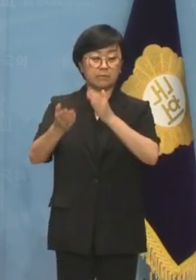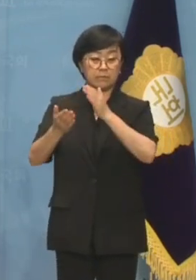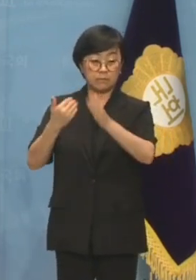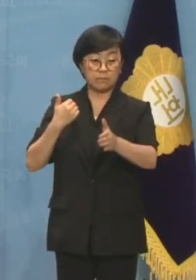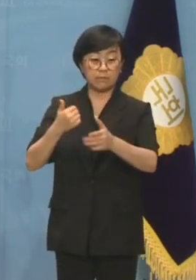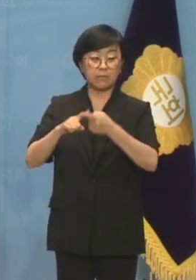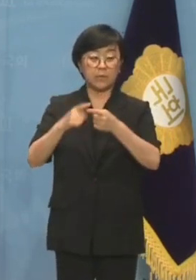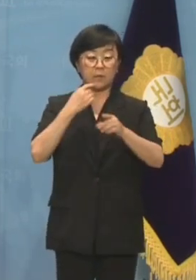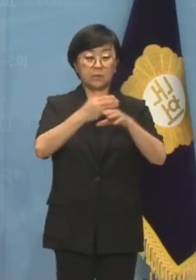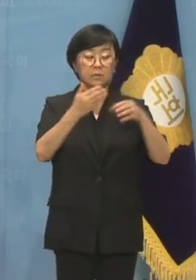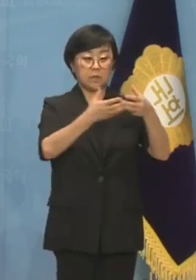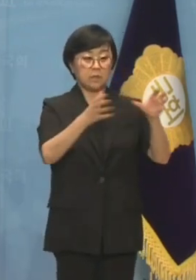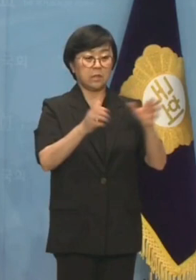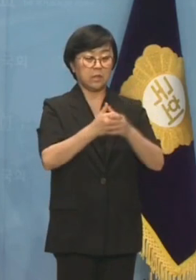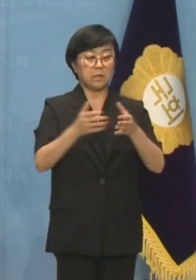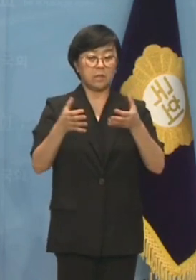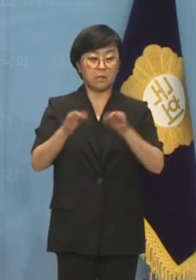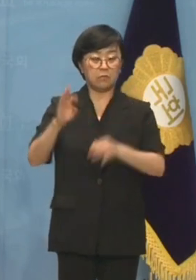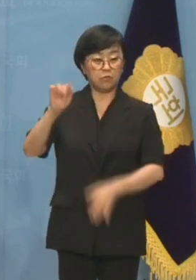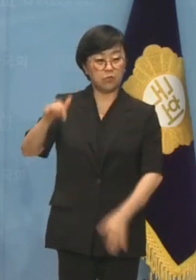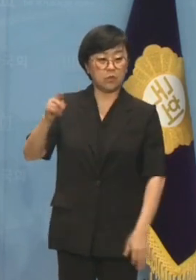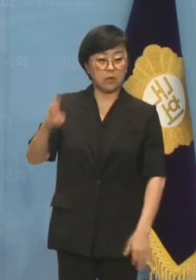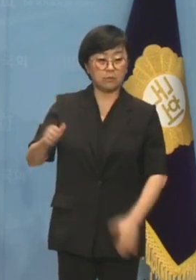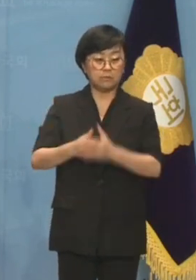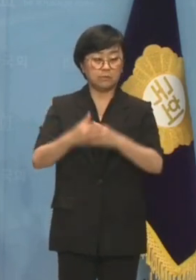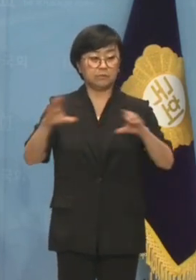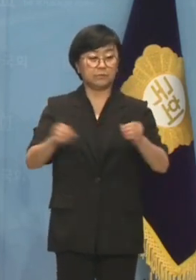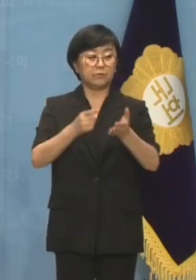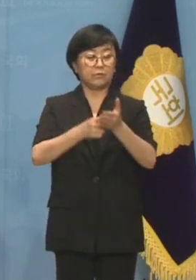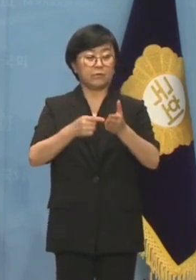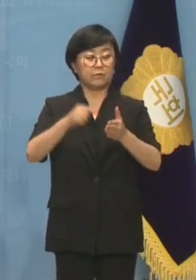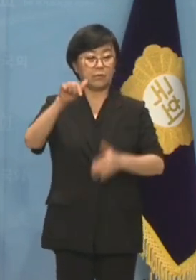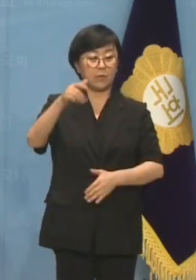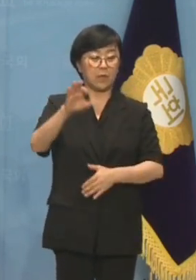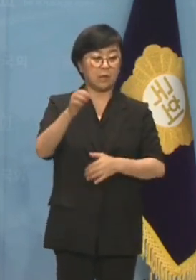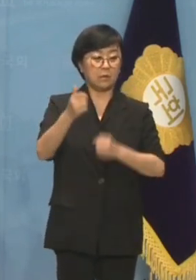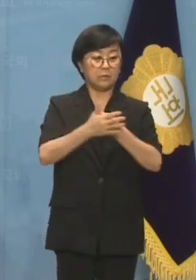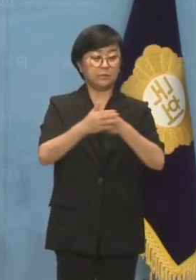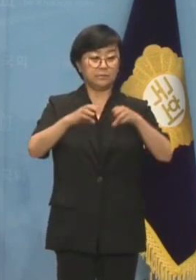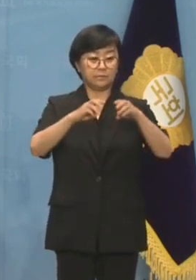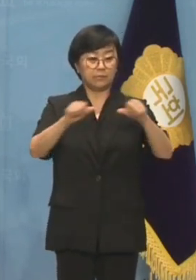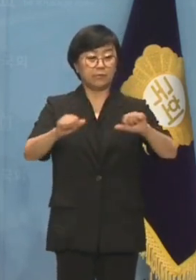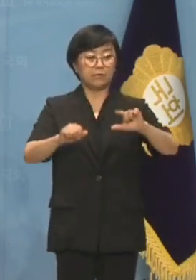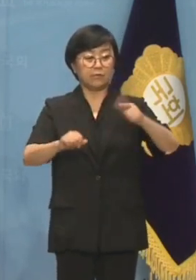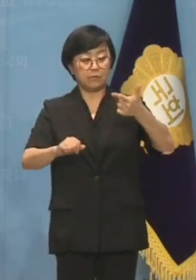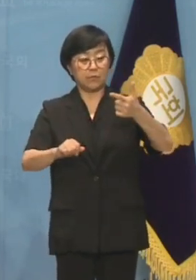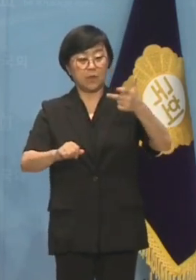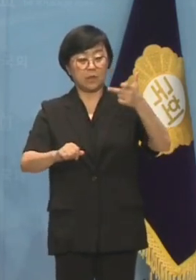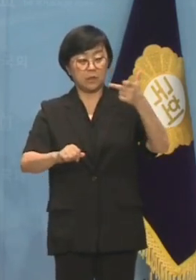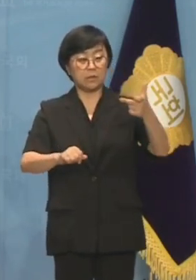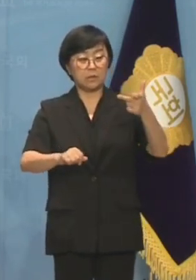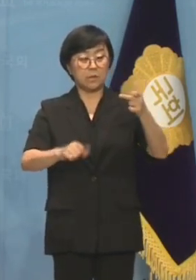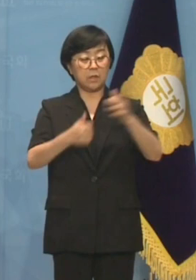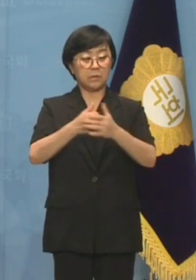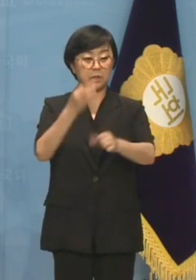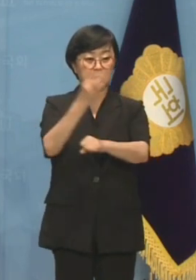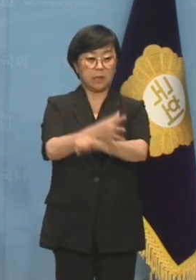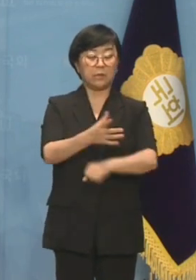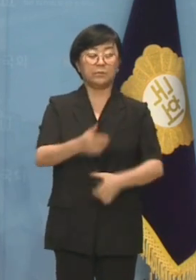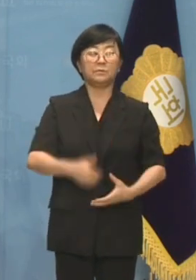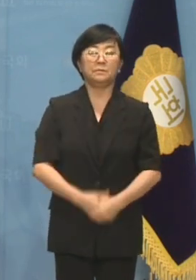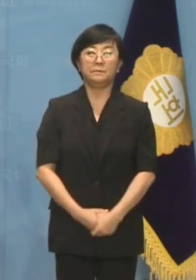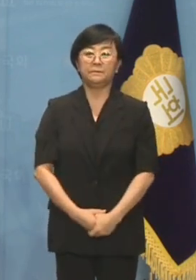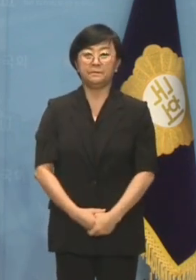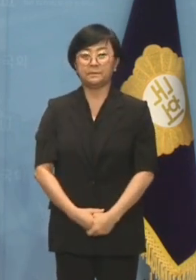전 민주당 김부겸 전 국무총리가 강화면에 토지 617평방미터를 매입했습니다.